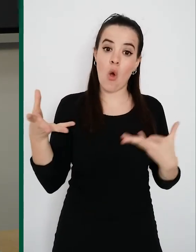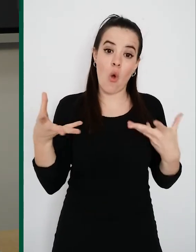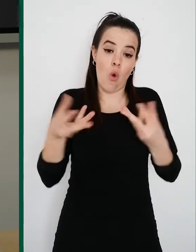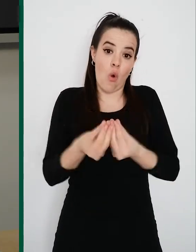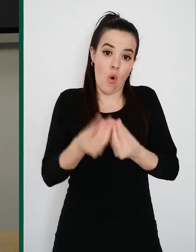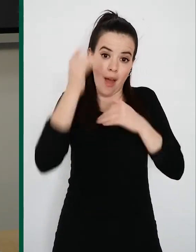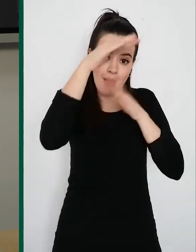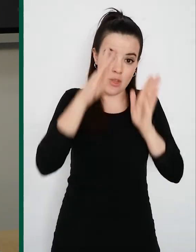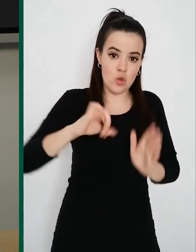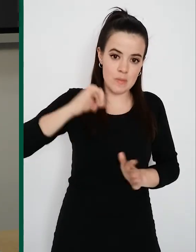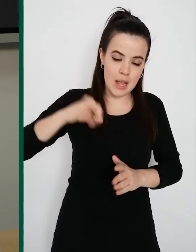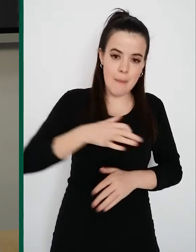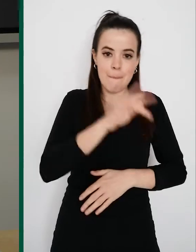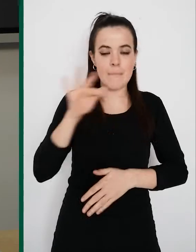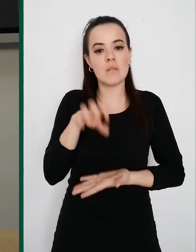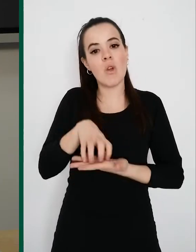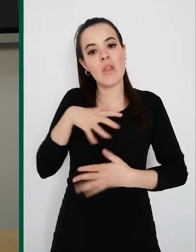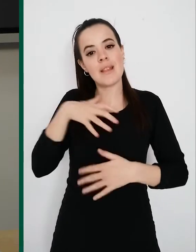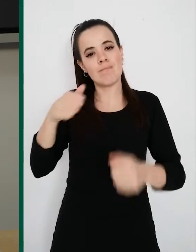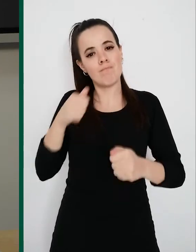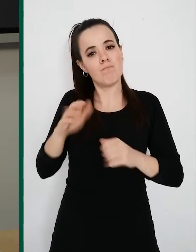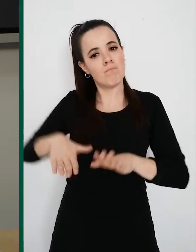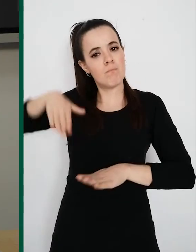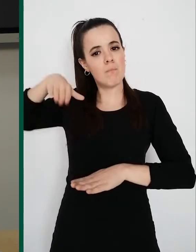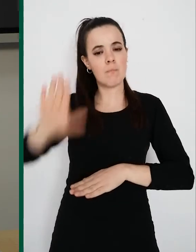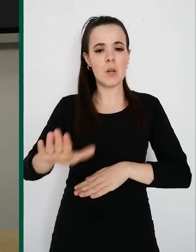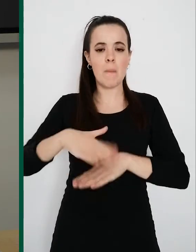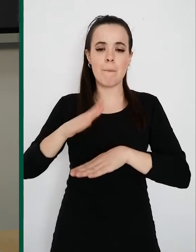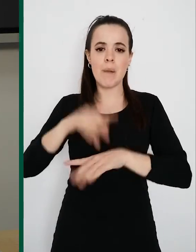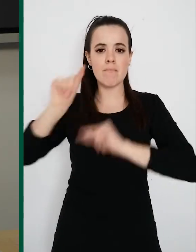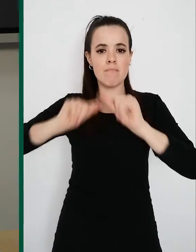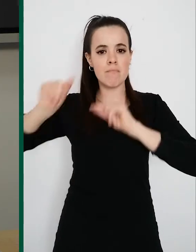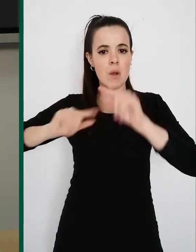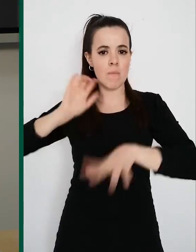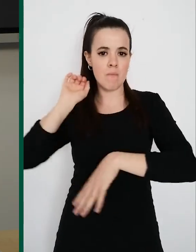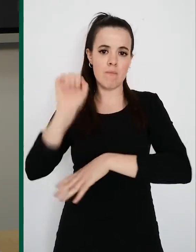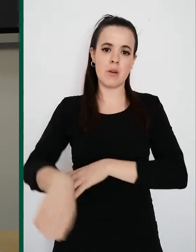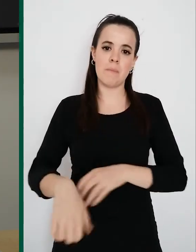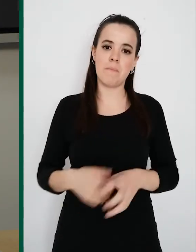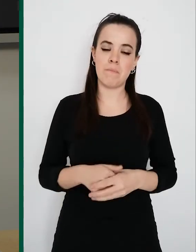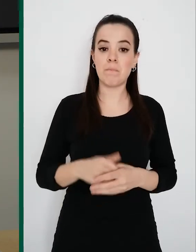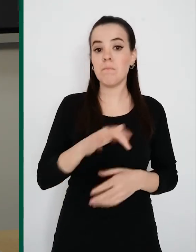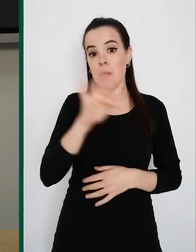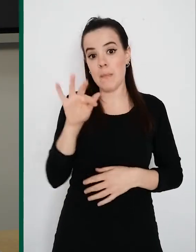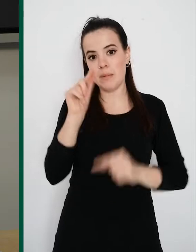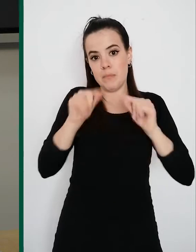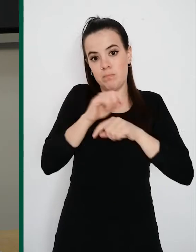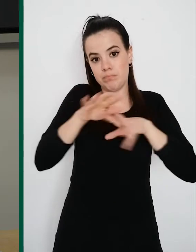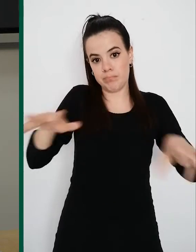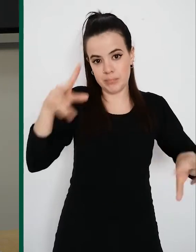la atención primaria ha dado un importante paso al frente de esta pandemia del coronavirus para contener la transmisión comunitaria y la cifra de ingresos